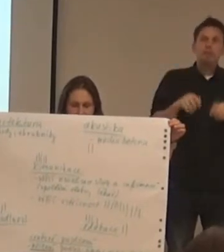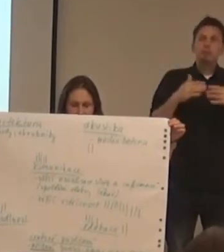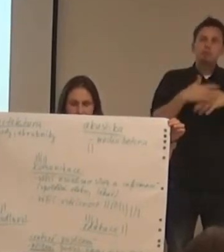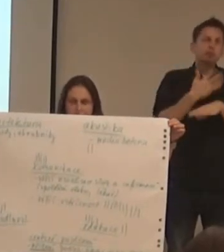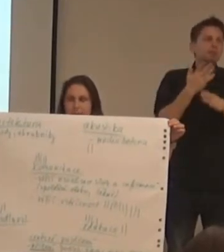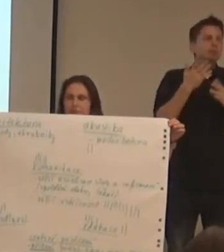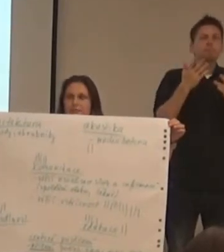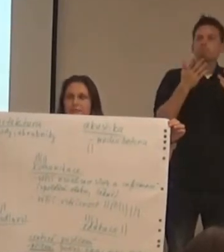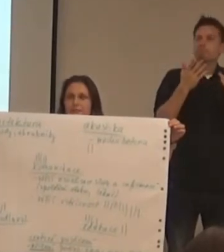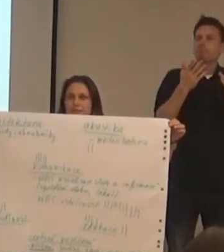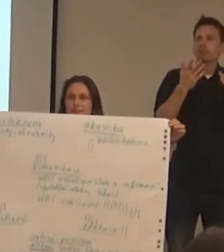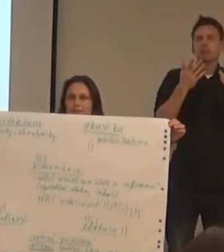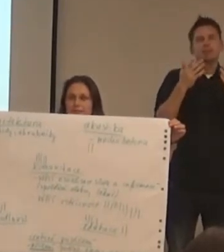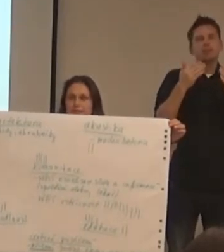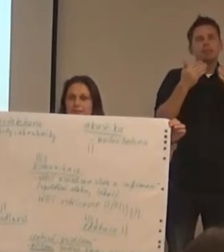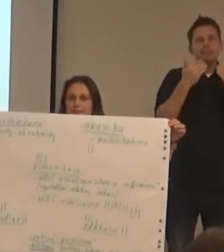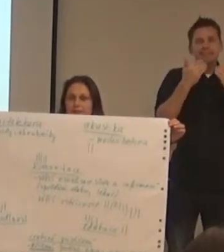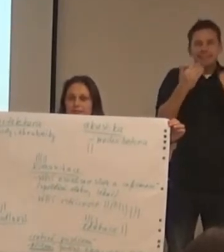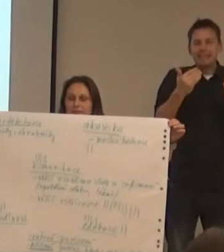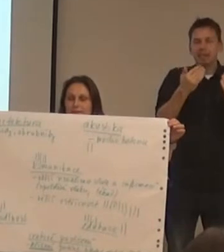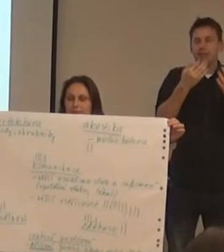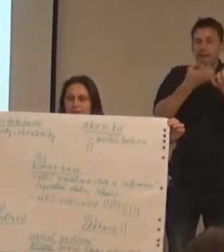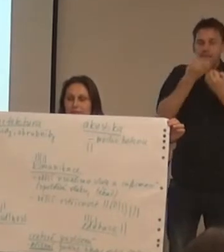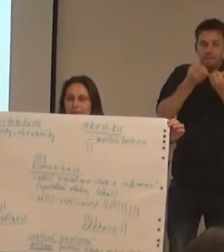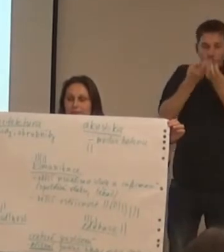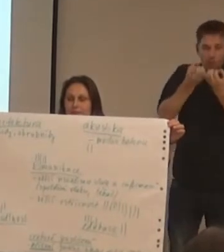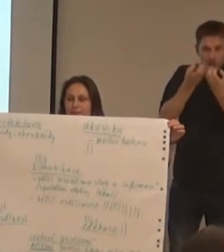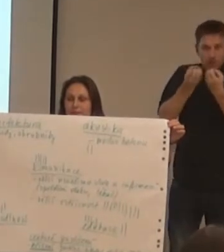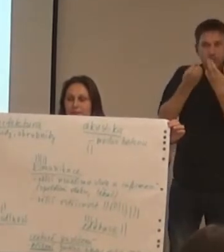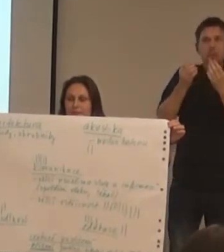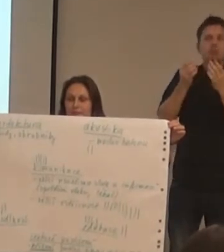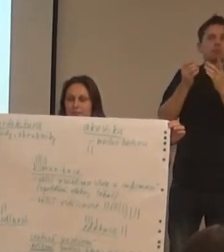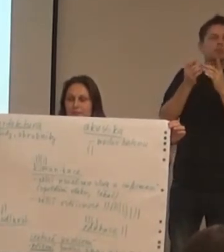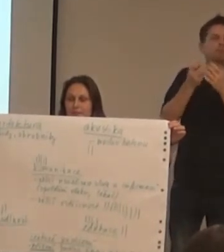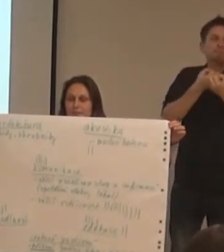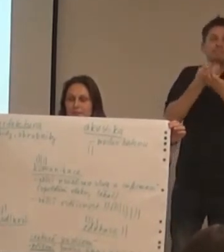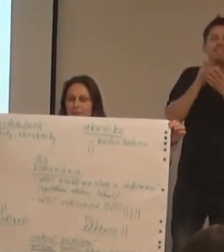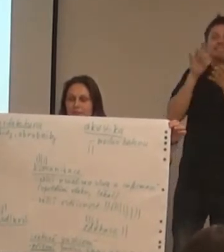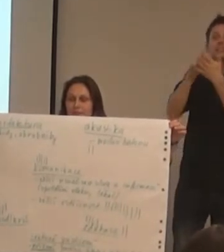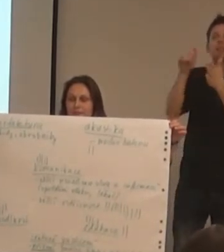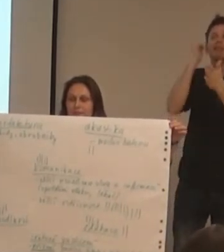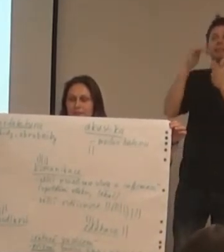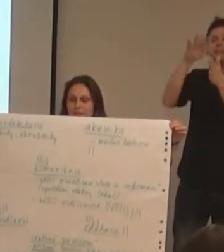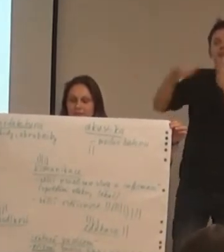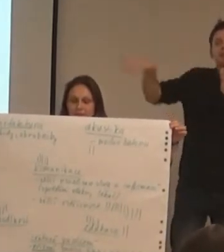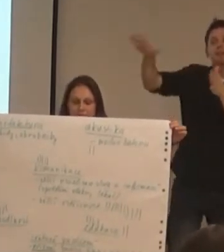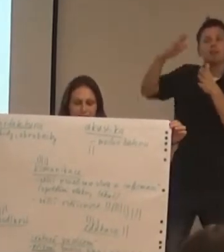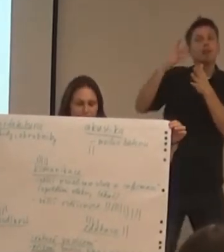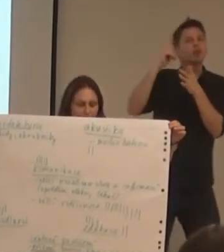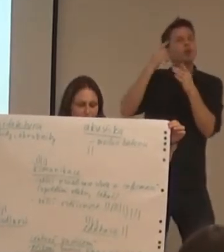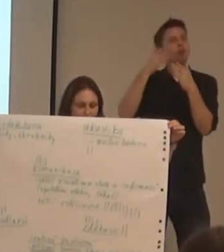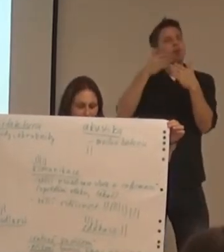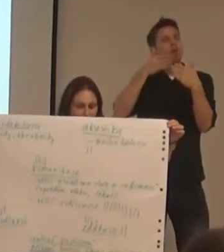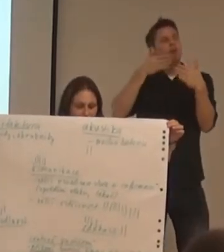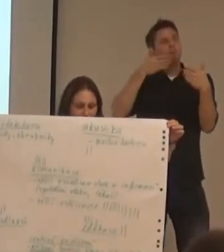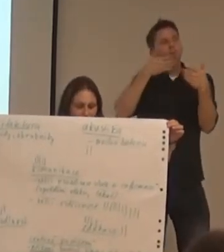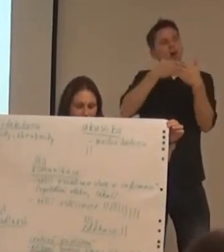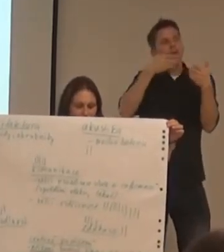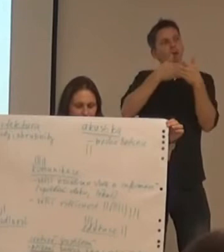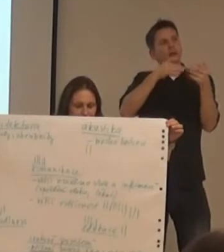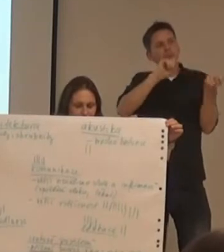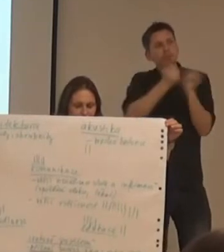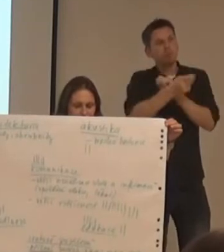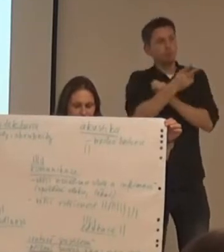větší edukací a informovanosti lidí, kteří bariéry mohou během spoleho života, během té